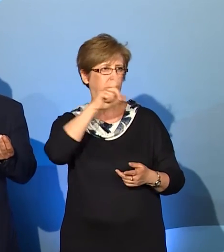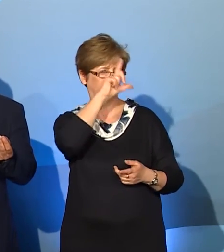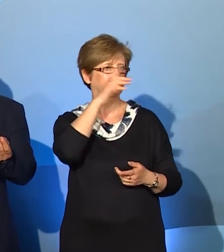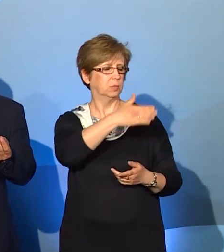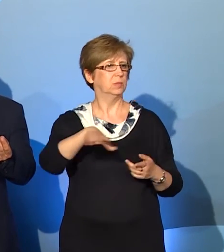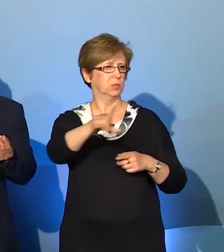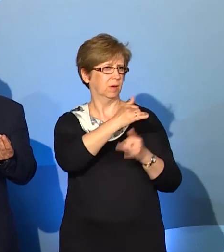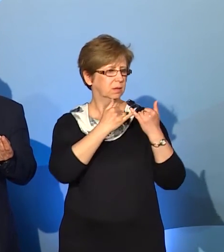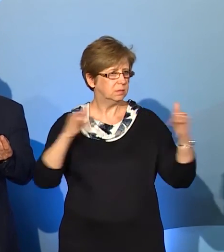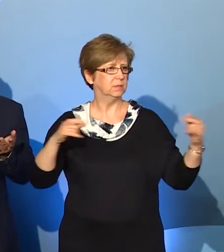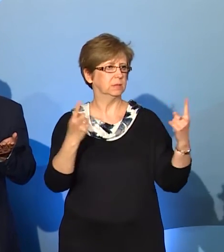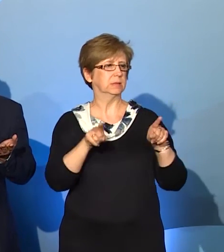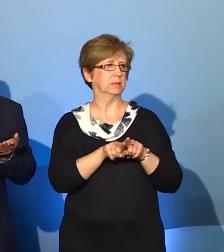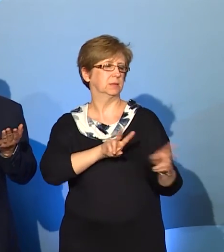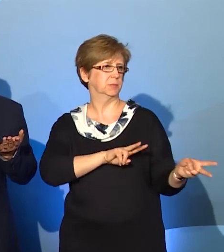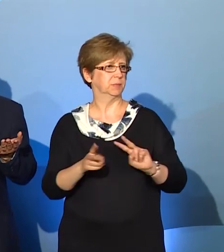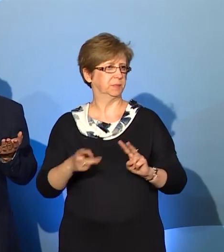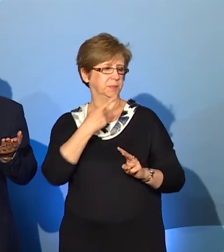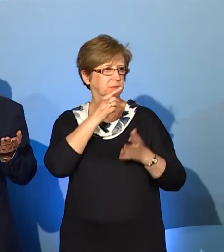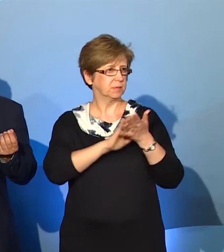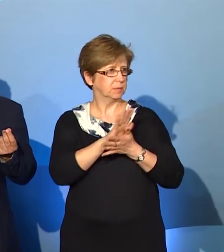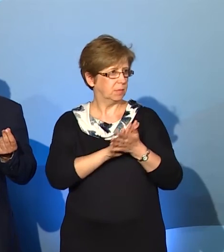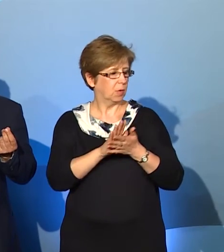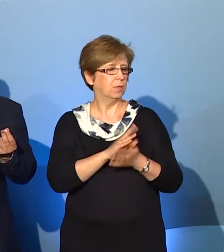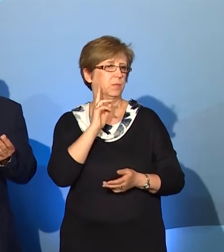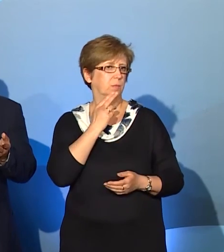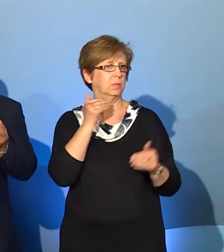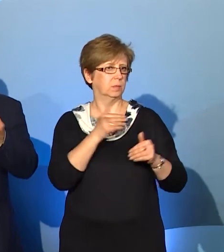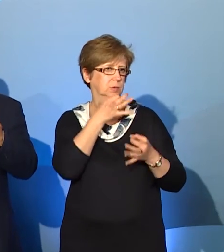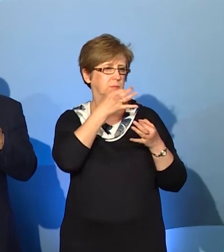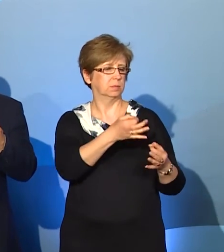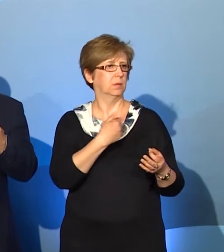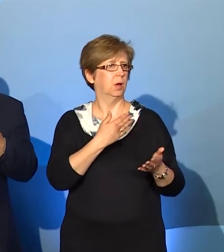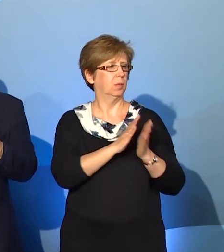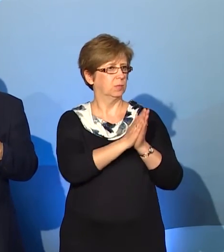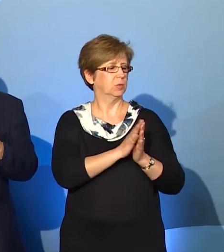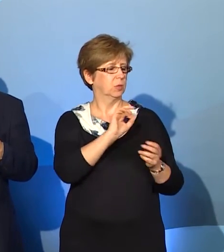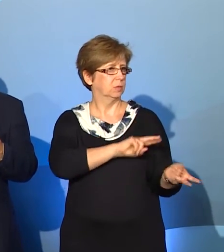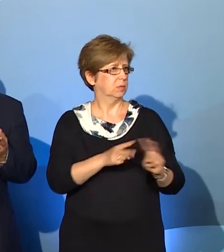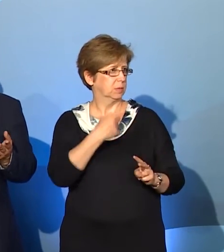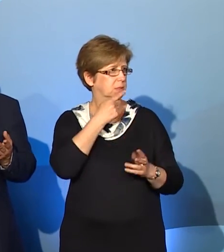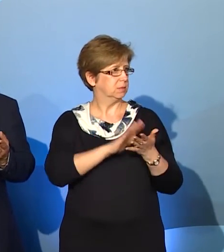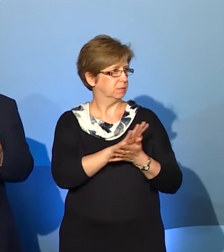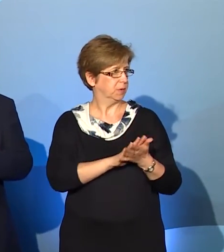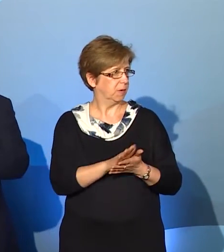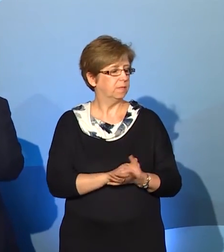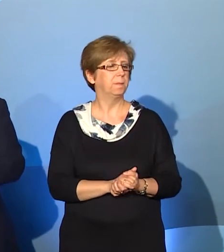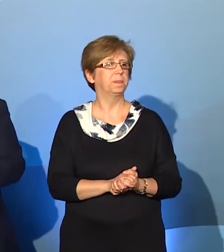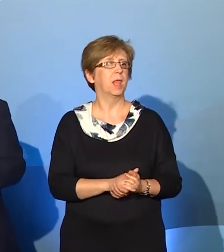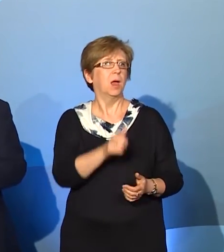tłumaczenie na język migowy. Głuchy może poprosić o tłumaczenie na język migowy. Teraz był taki moment, że próbowano szkolić urzędników.